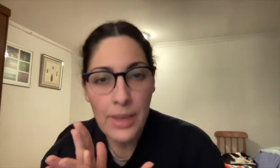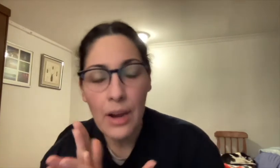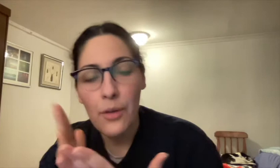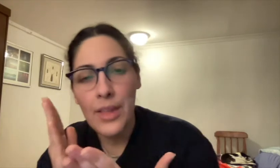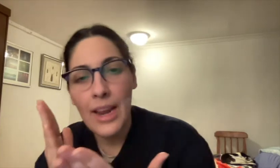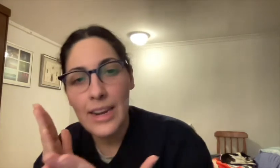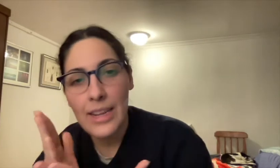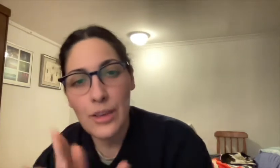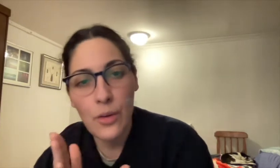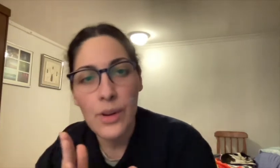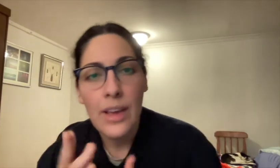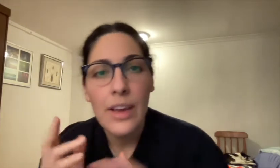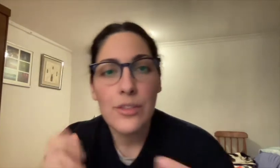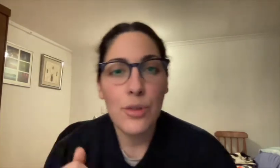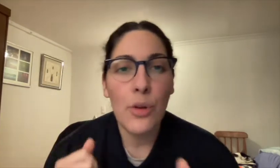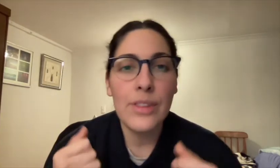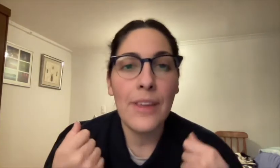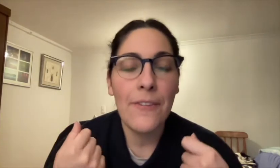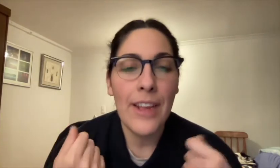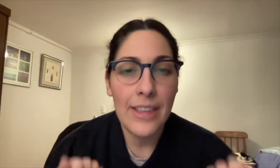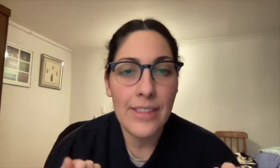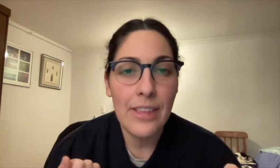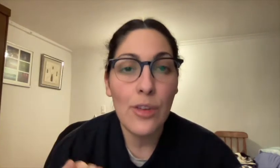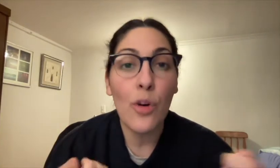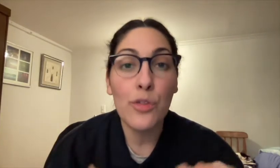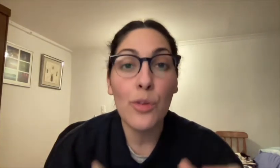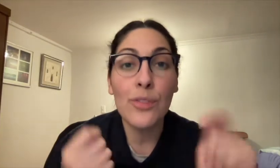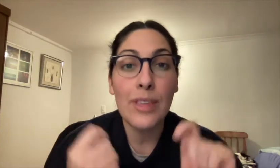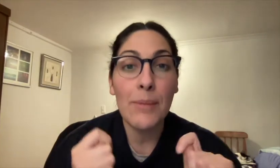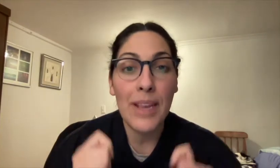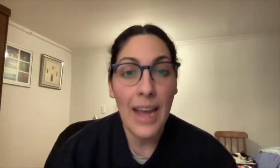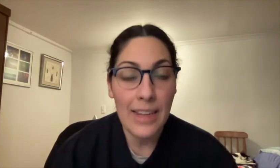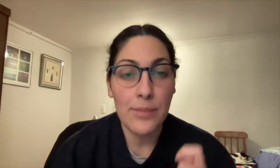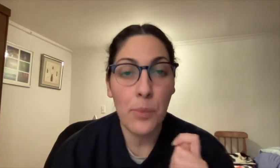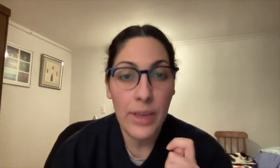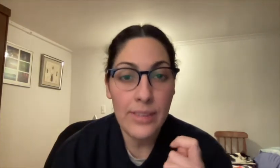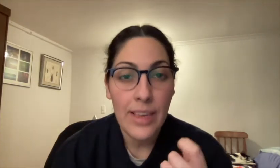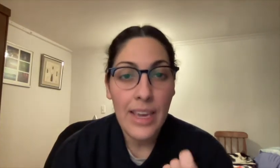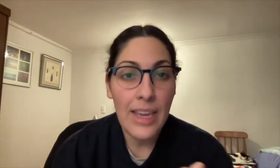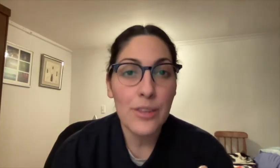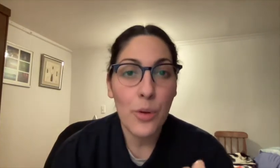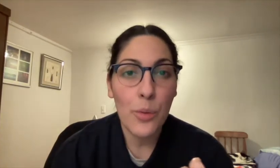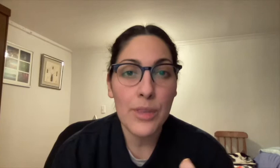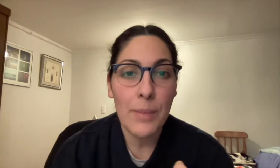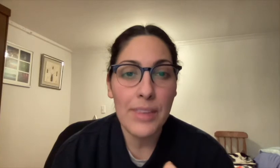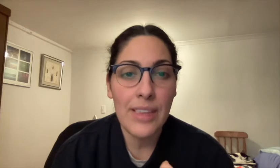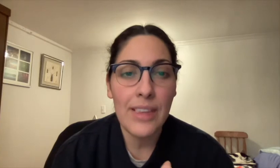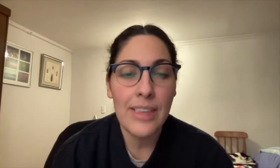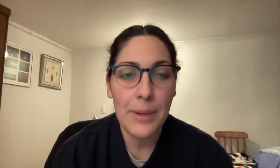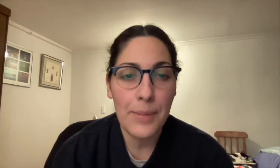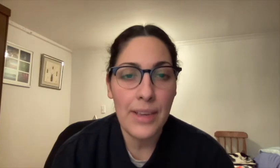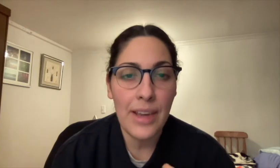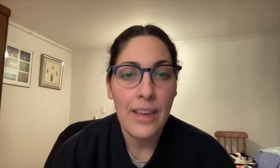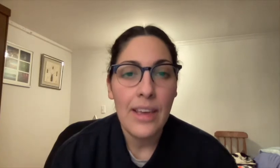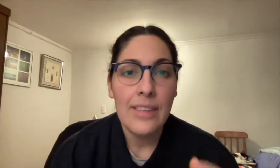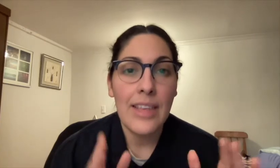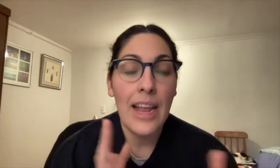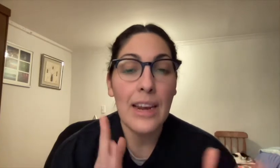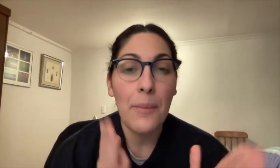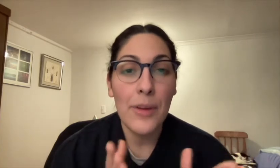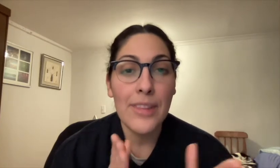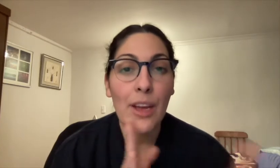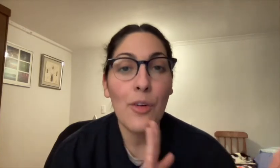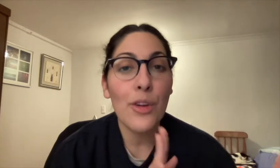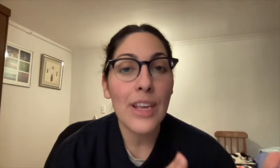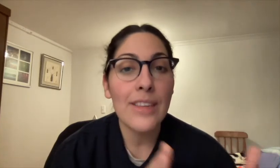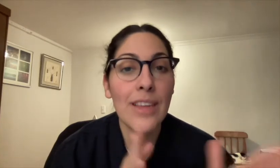economía o de la religión son diferentes o son similares. Después, esto justamente determina si